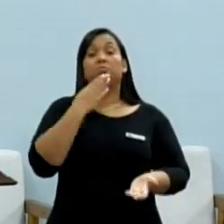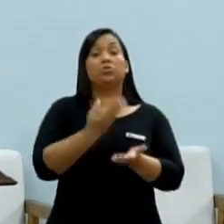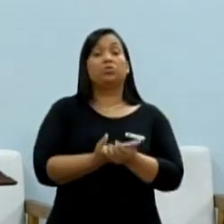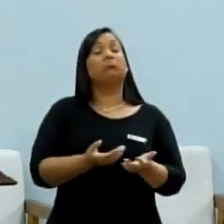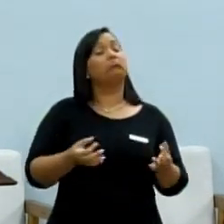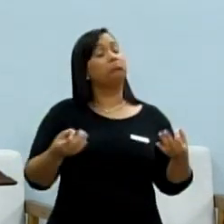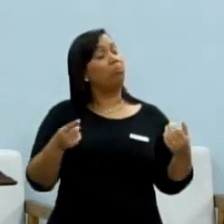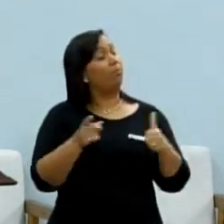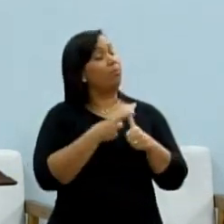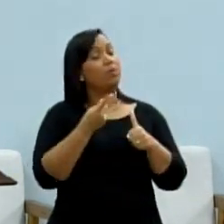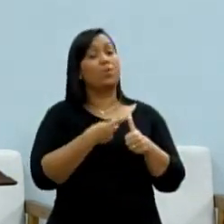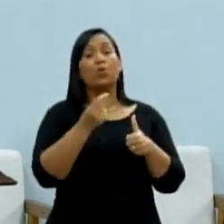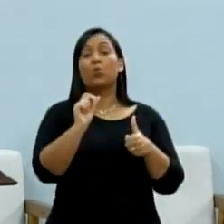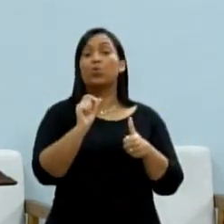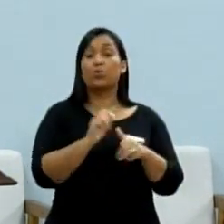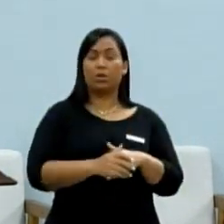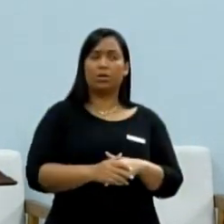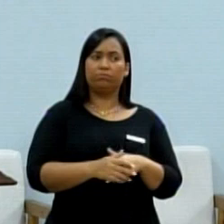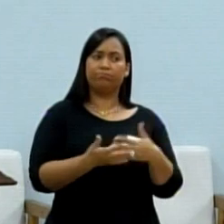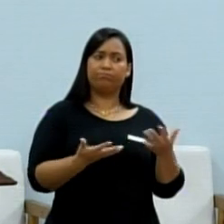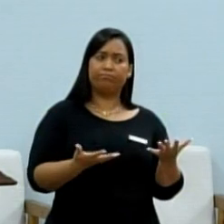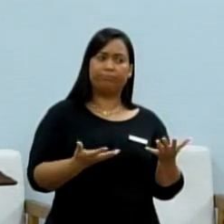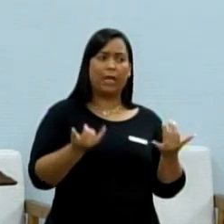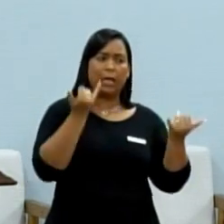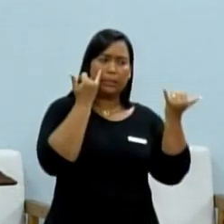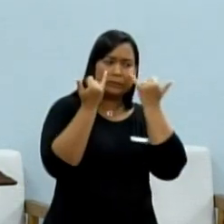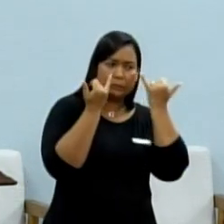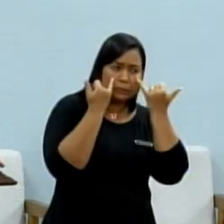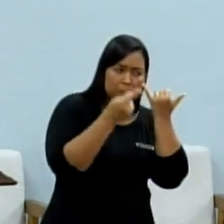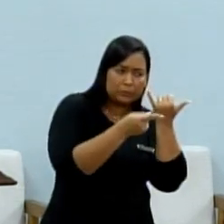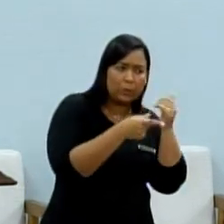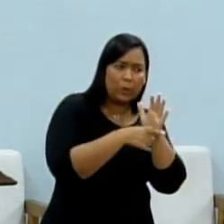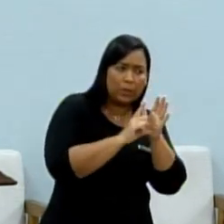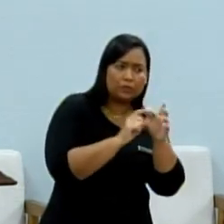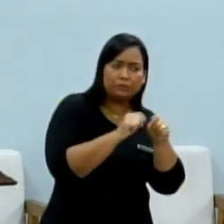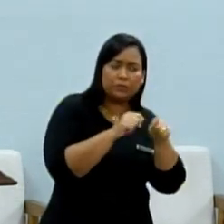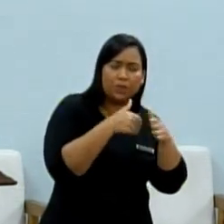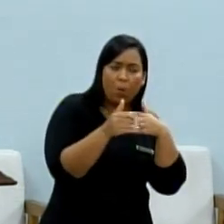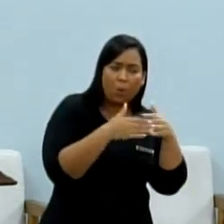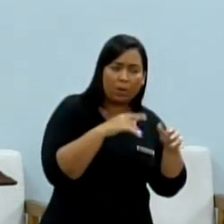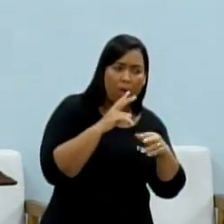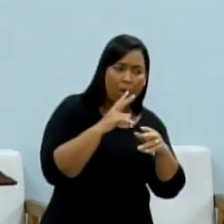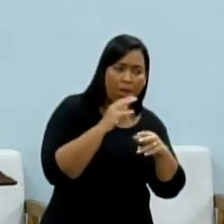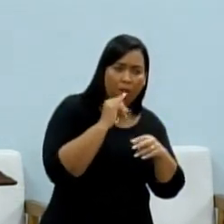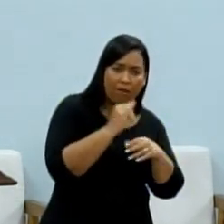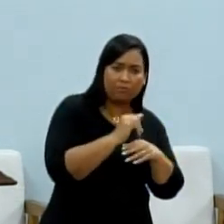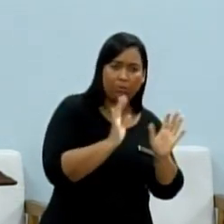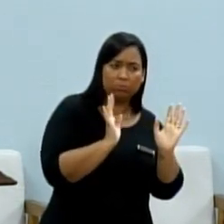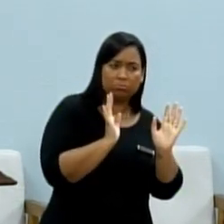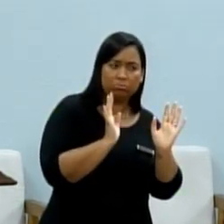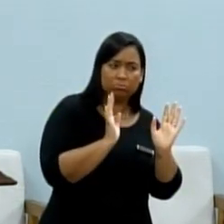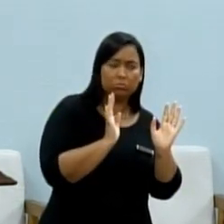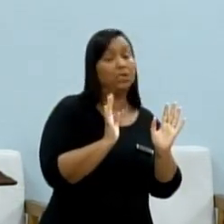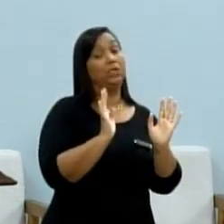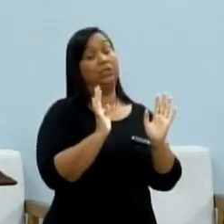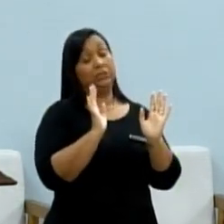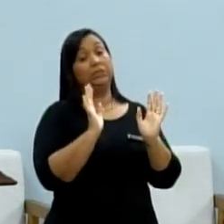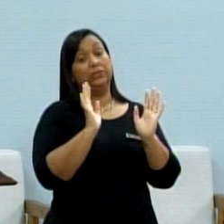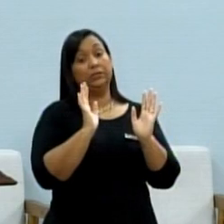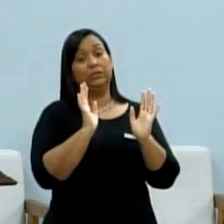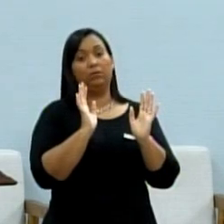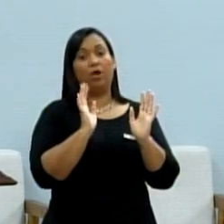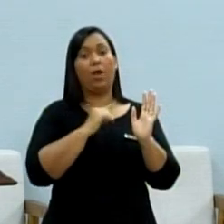quero primeiro partir para o princípio da informação, antes de fazer qualquer julgamento, e a partir daí,